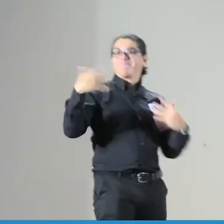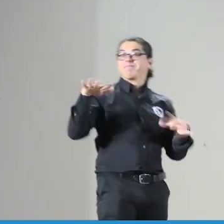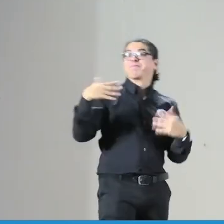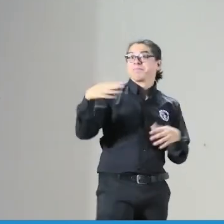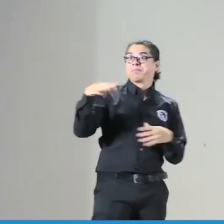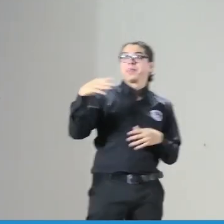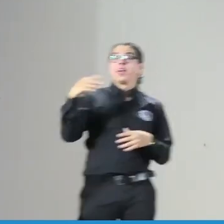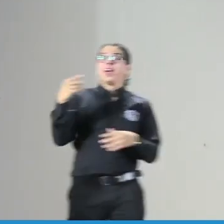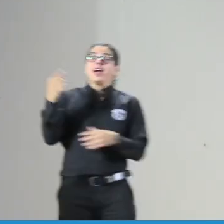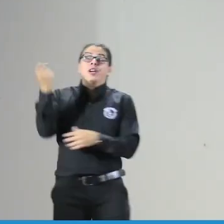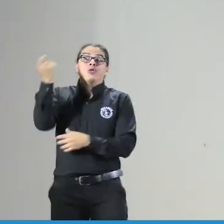sigue